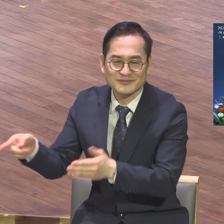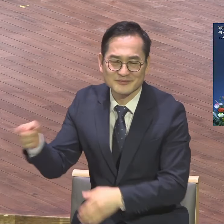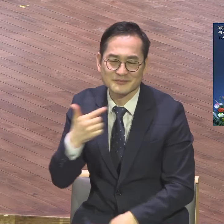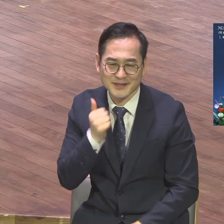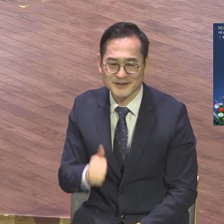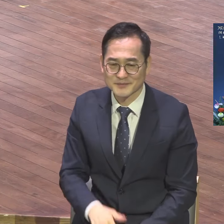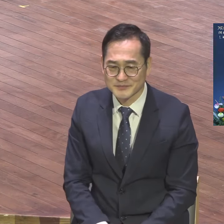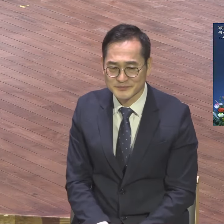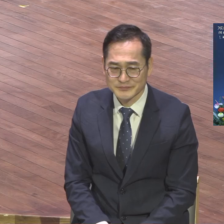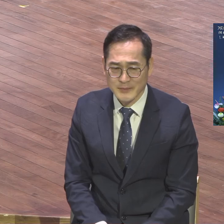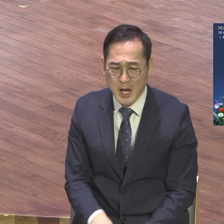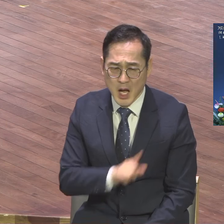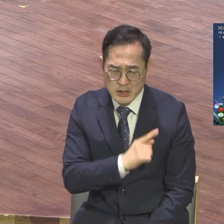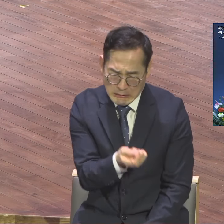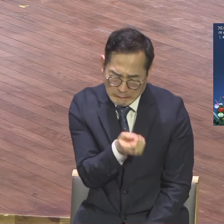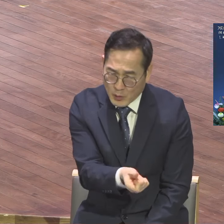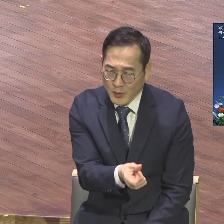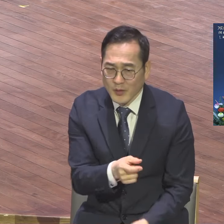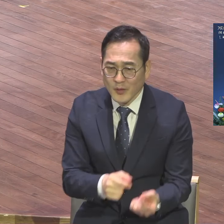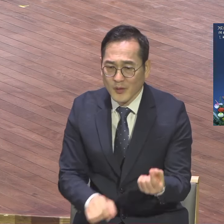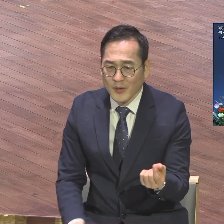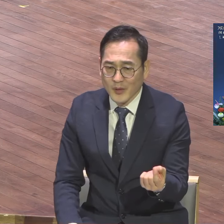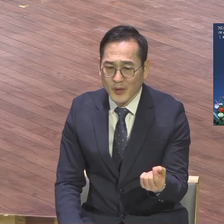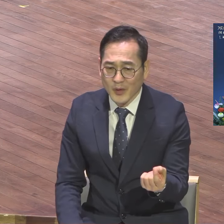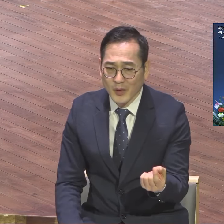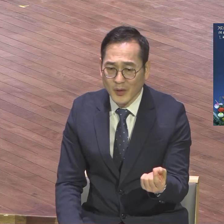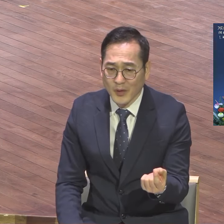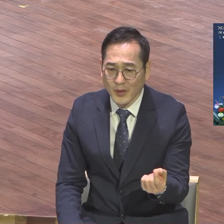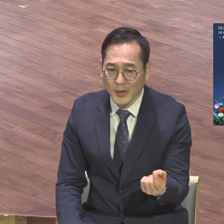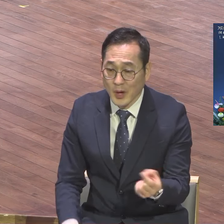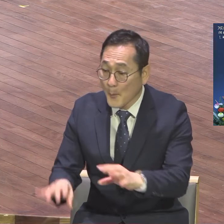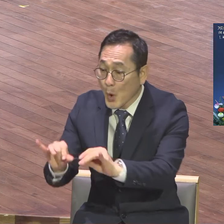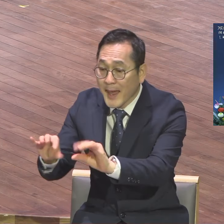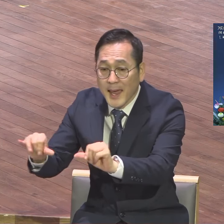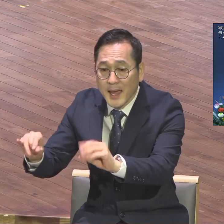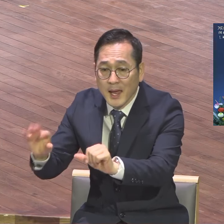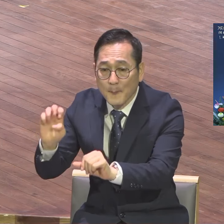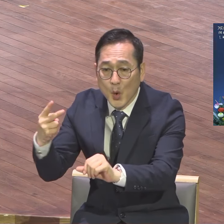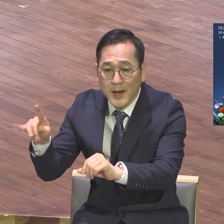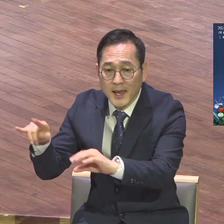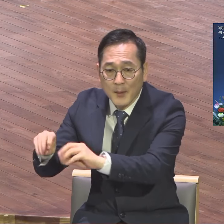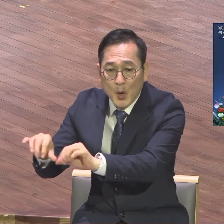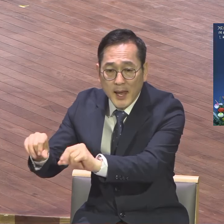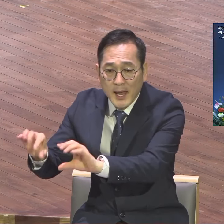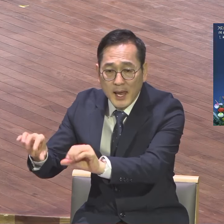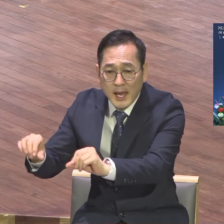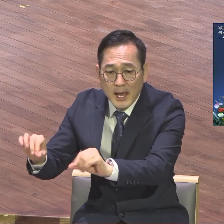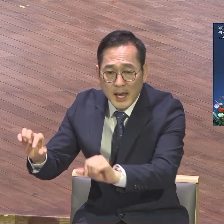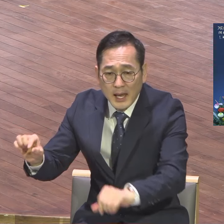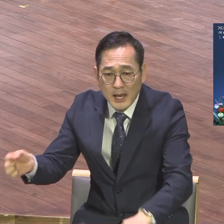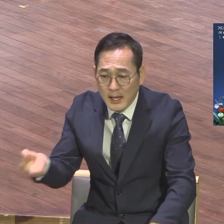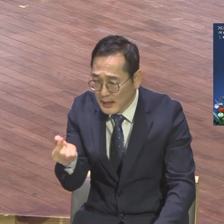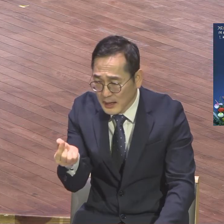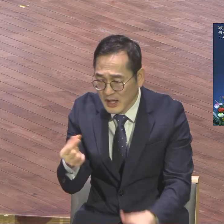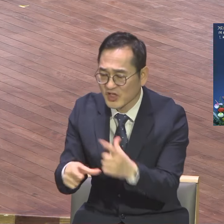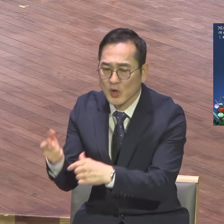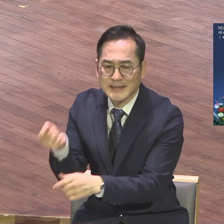죽은 죽은 거는 거는 사실은 사실은 개다시보다 개다시보다 모래알이 더 적잖아요. 모래알이 사실 하나는 못 불리내잖아요. 모래알이라고 할 수 있는데